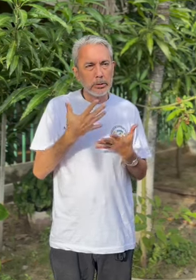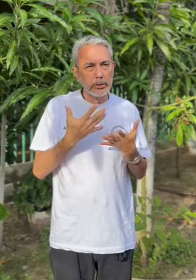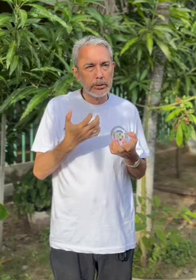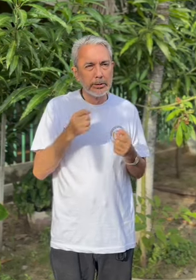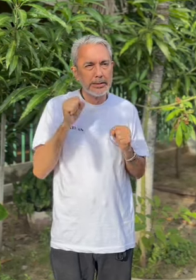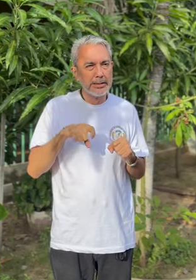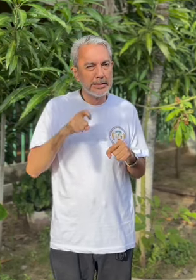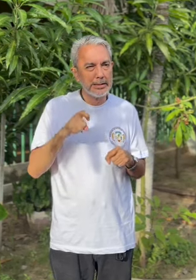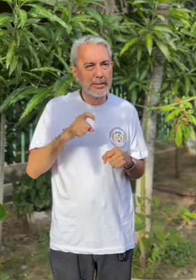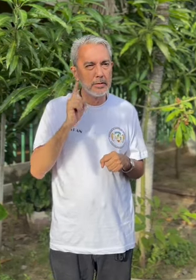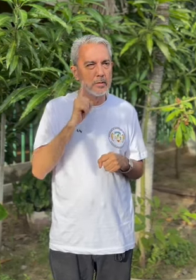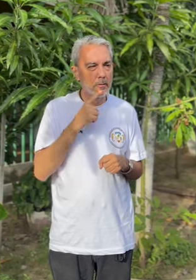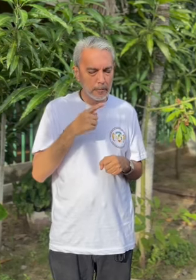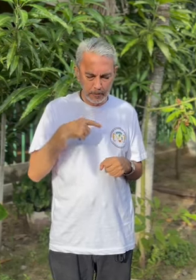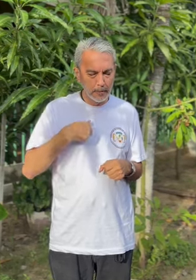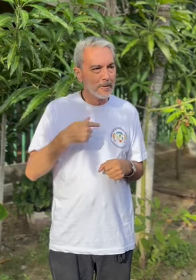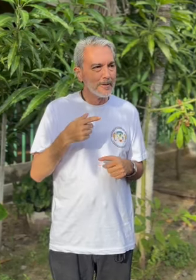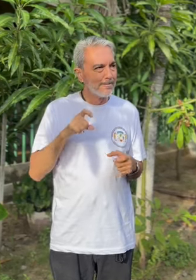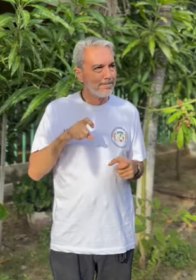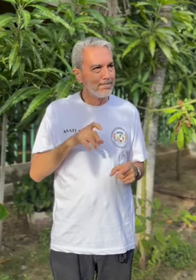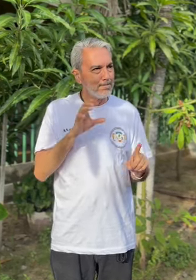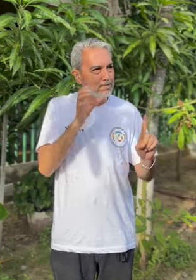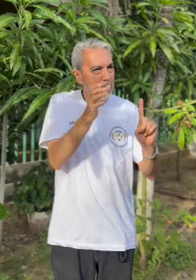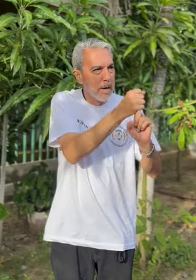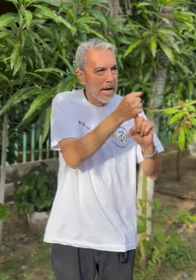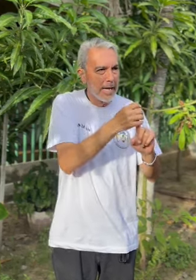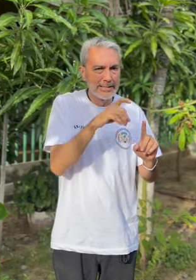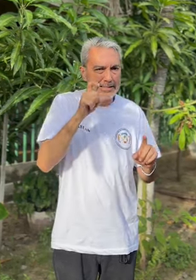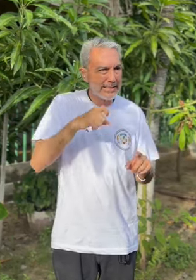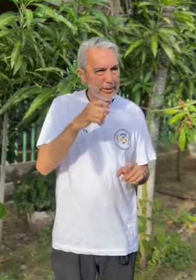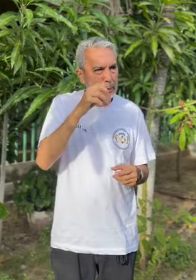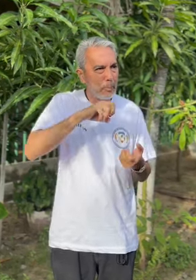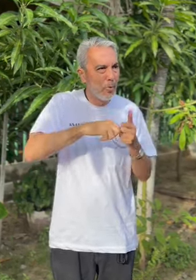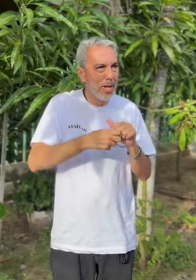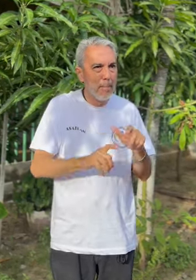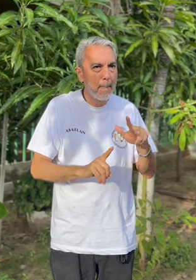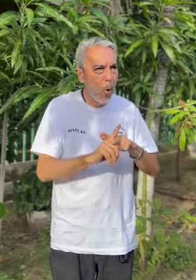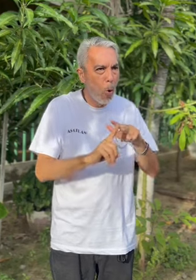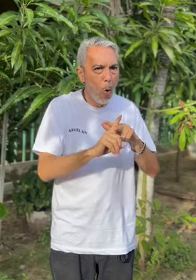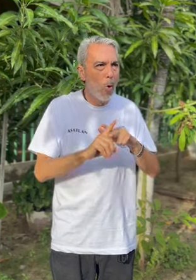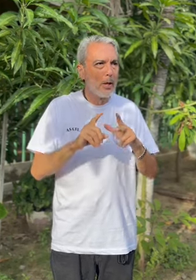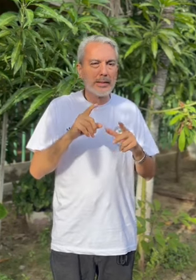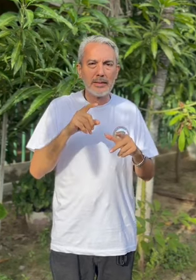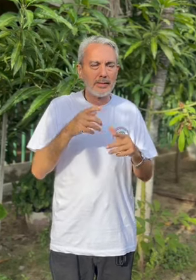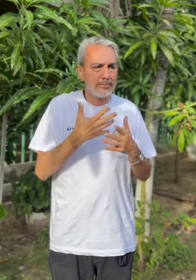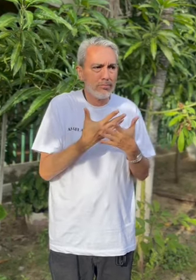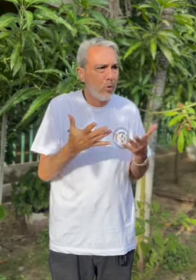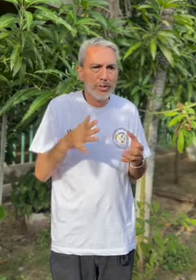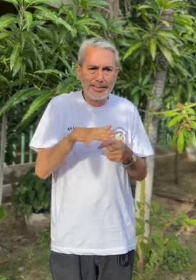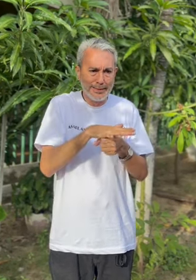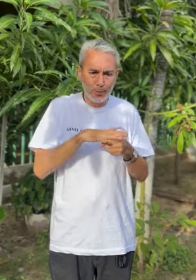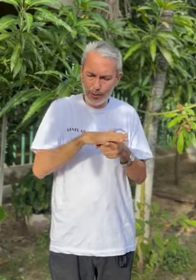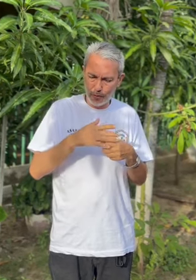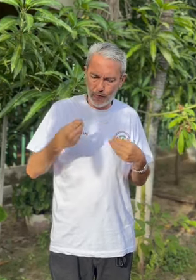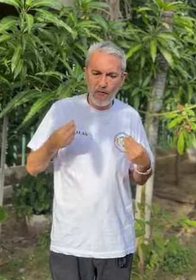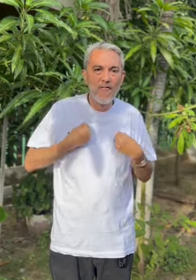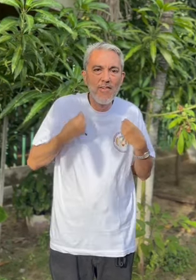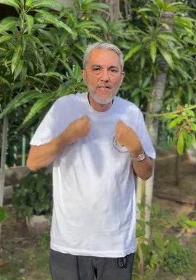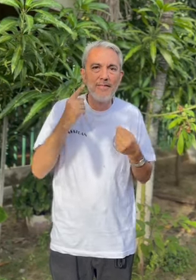opinión y hablar sobre las problemáticas, situaciones y vivencias de las personas sordas, hacer este proceso de catarsis